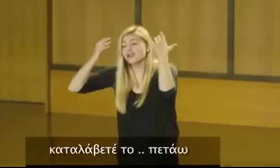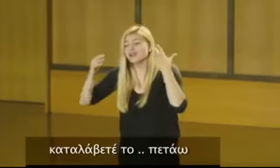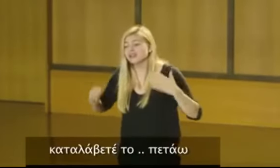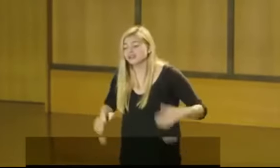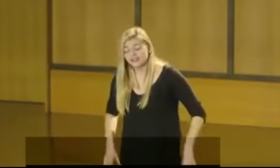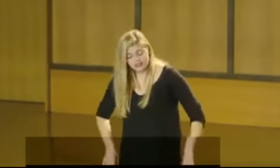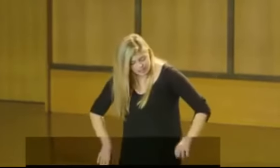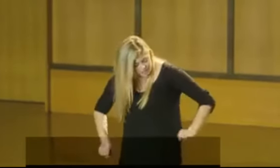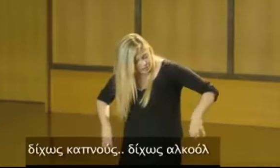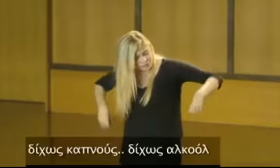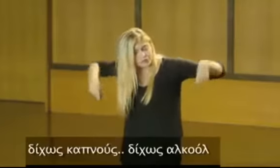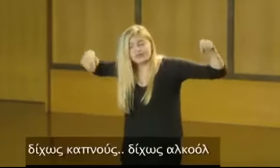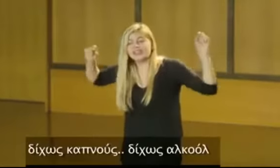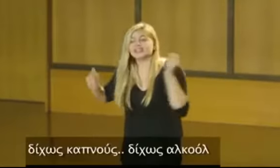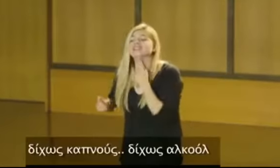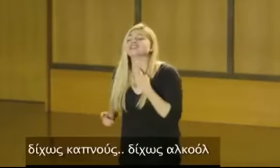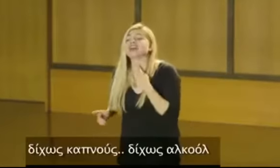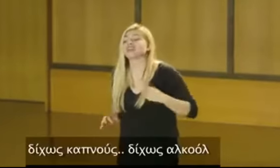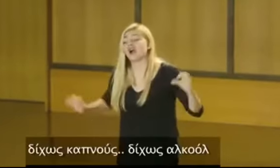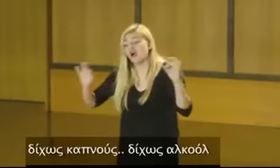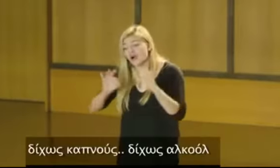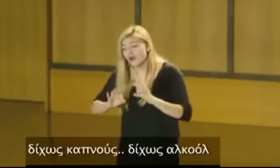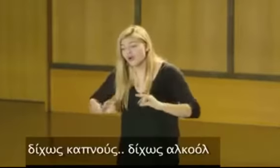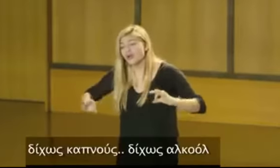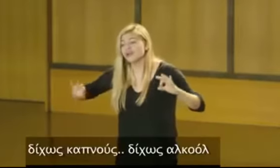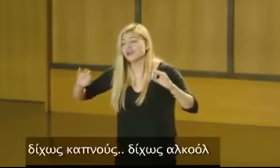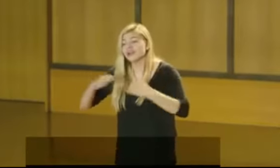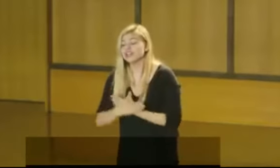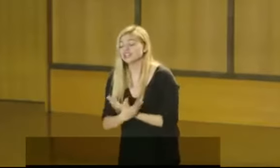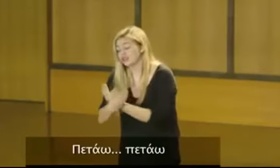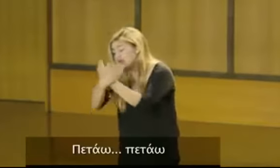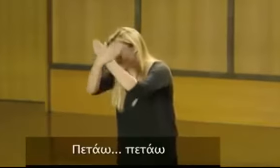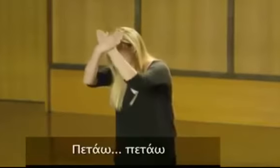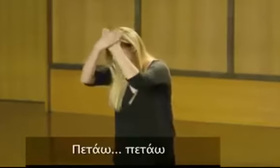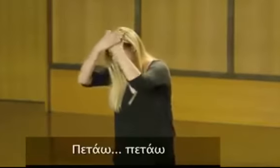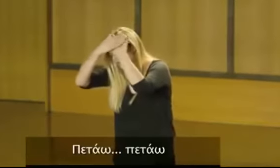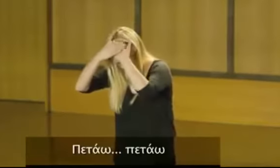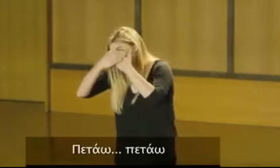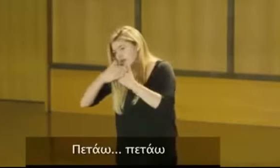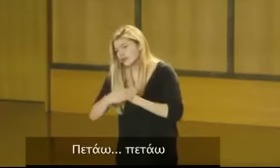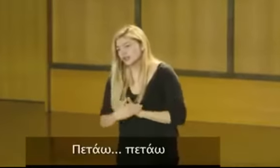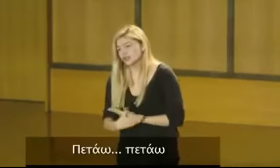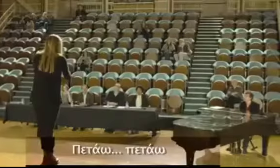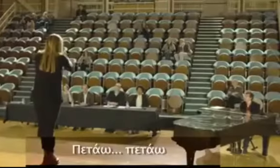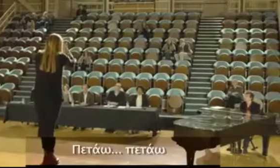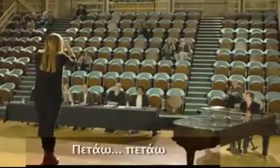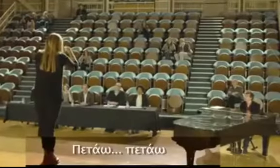Sans fumée Sans alcool Je vole Je vole